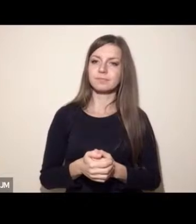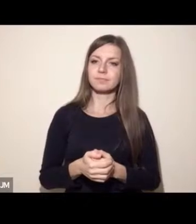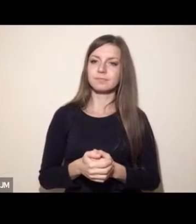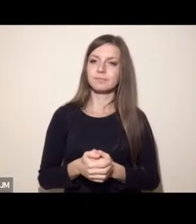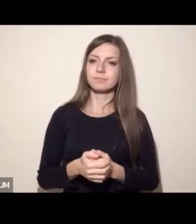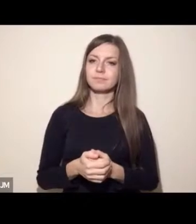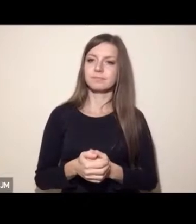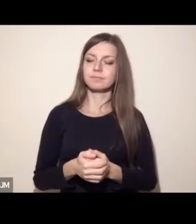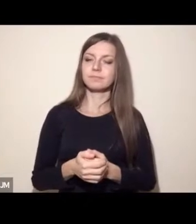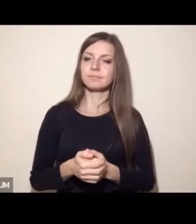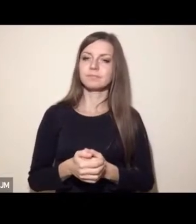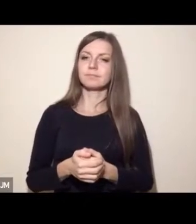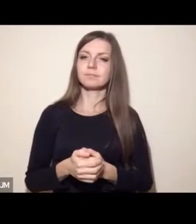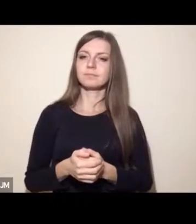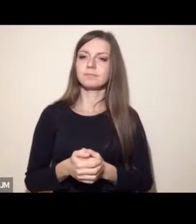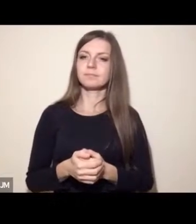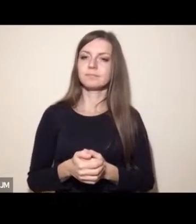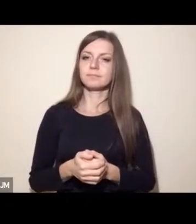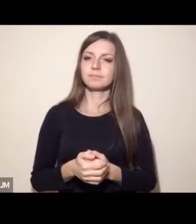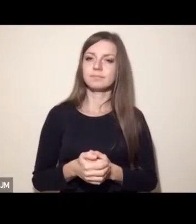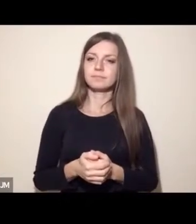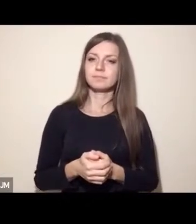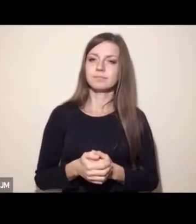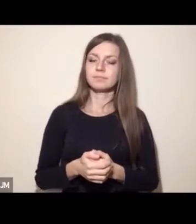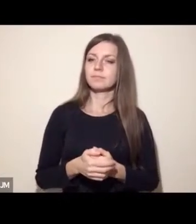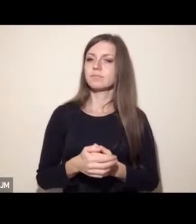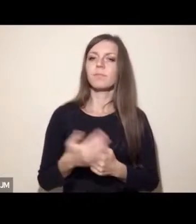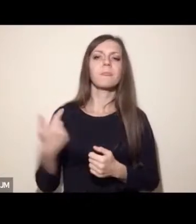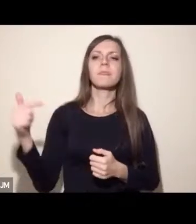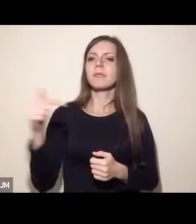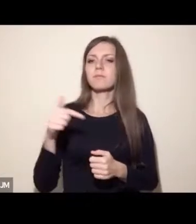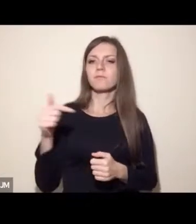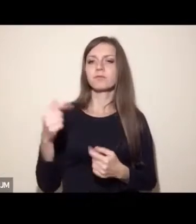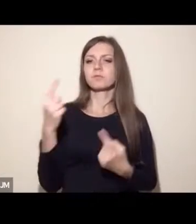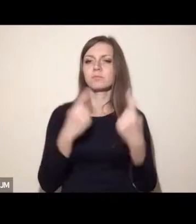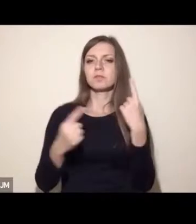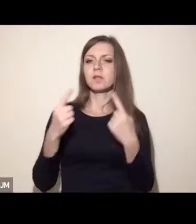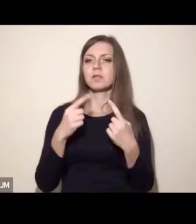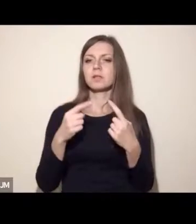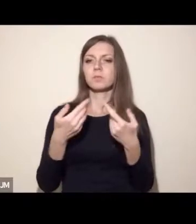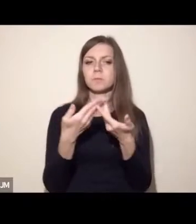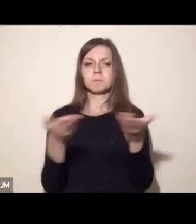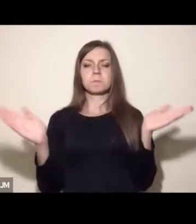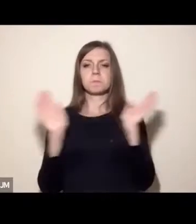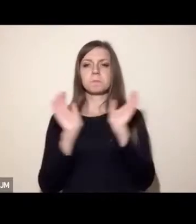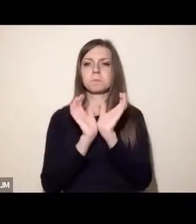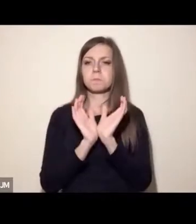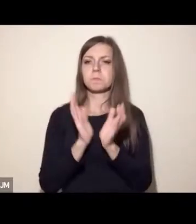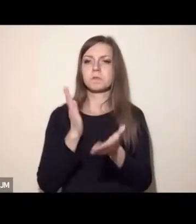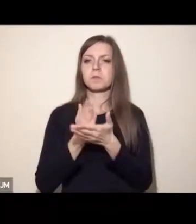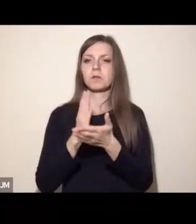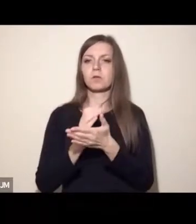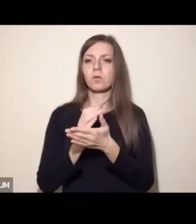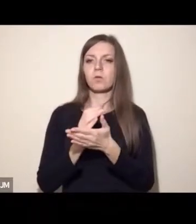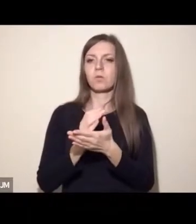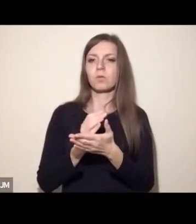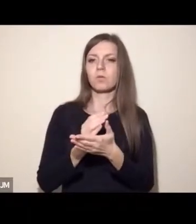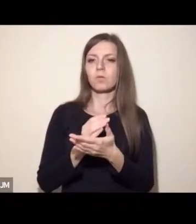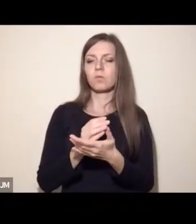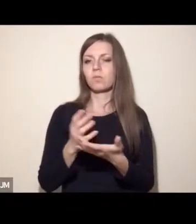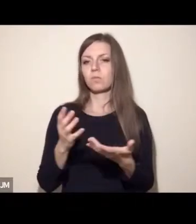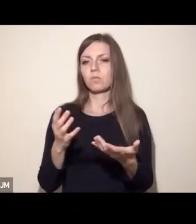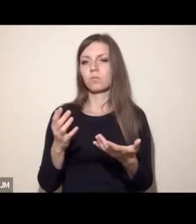autocenzury naszego ruchu i nie powinien prowadzić do zamknięcia się w tym ciastnym kręgu animal-ofer, czyli oferyzmu.